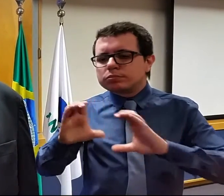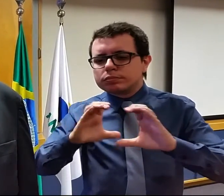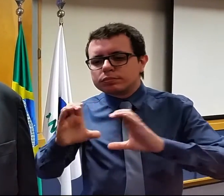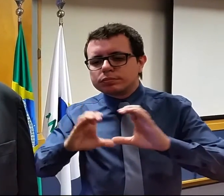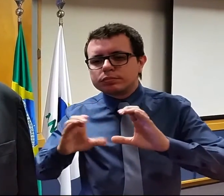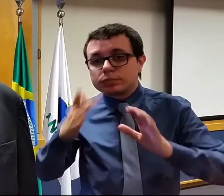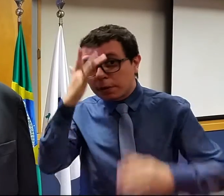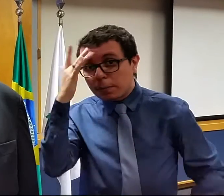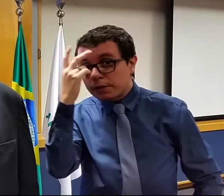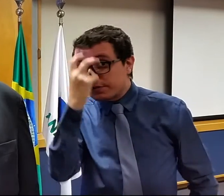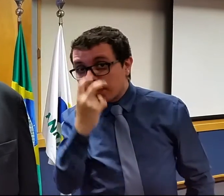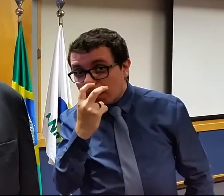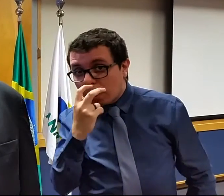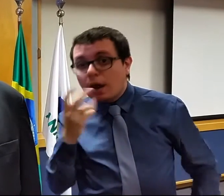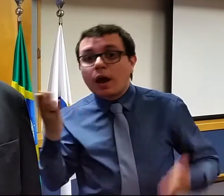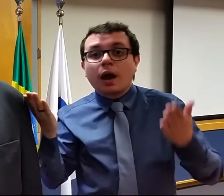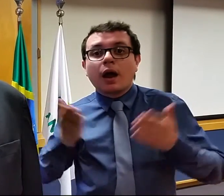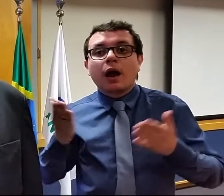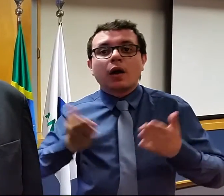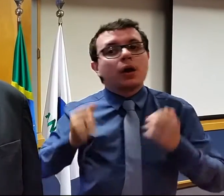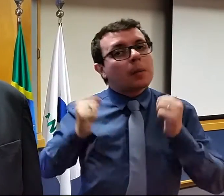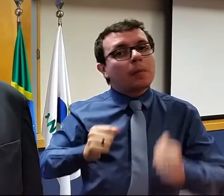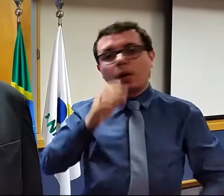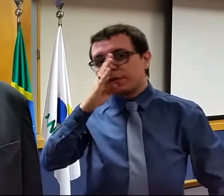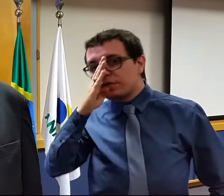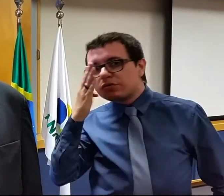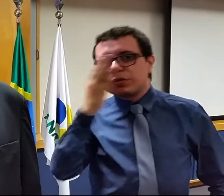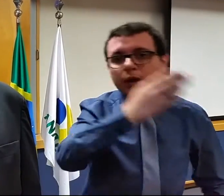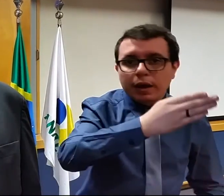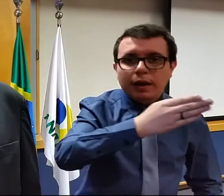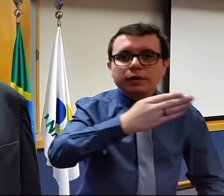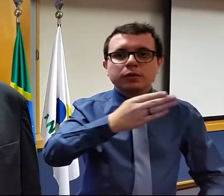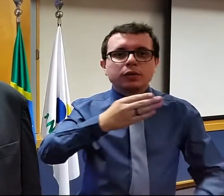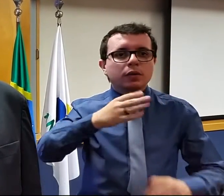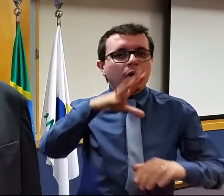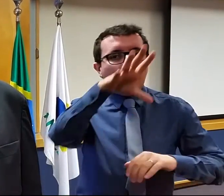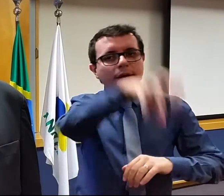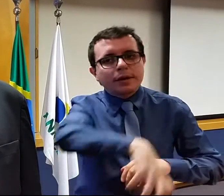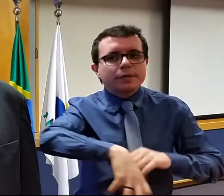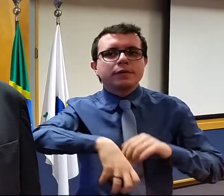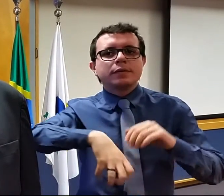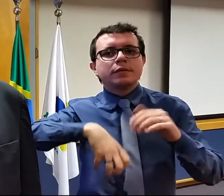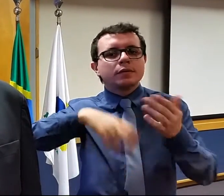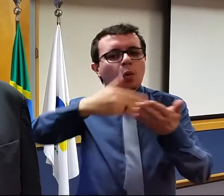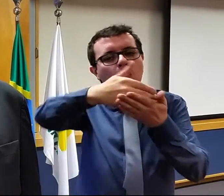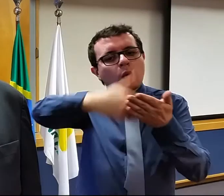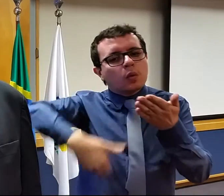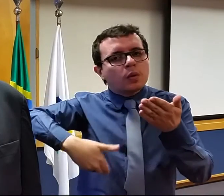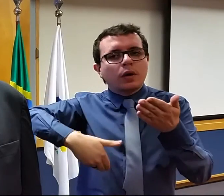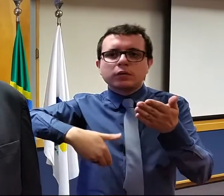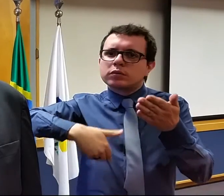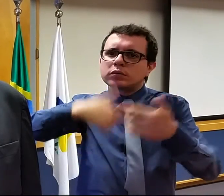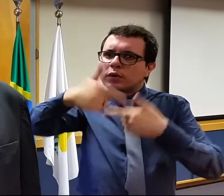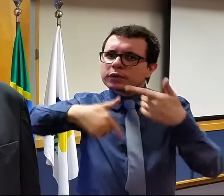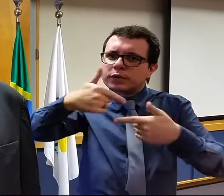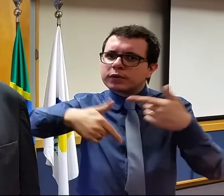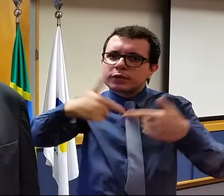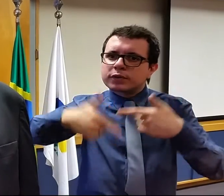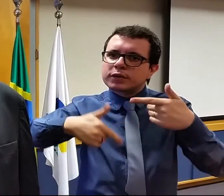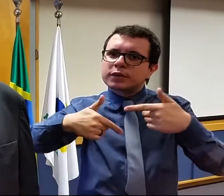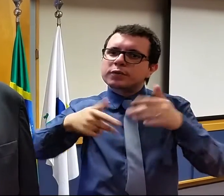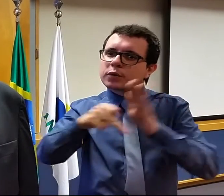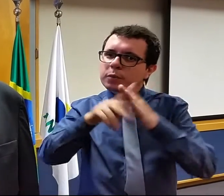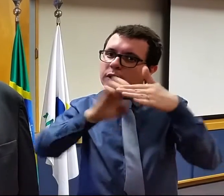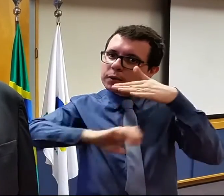visual agora vão poder, diretamente, sem nenhum intermediário, acessar o contrato dos serviços que estão